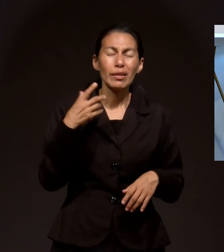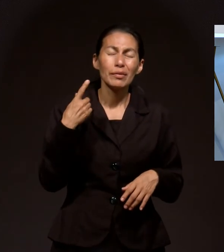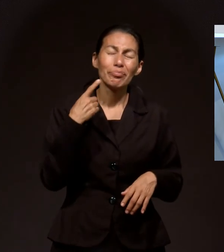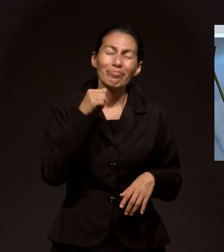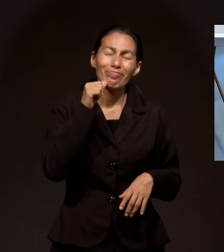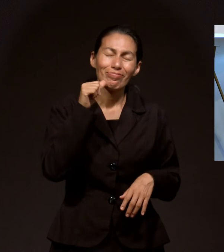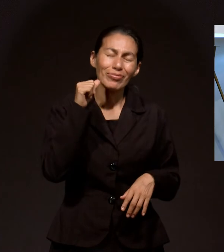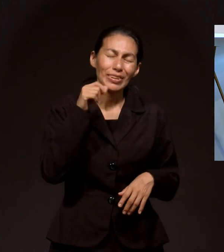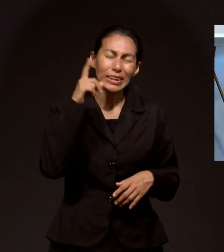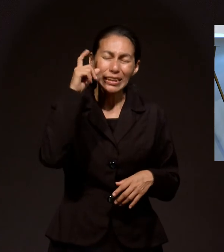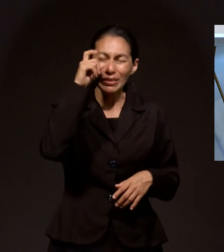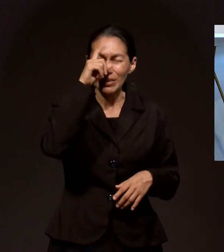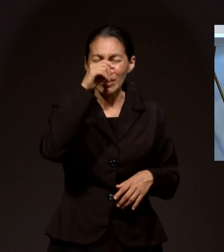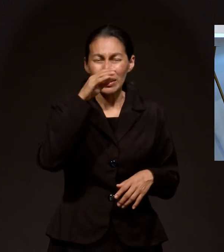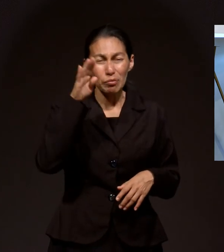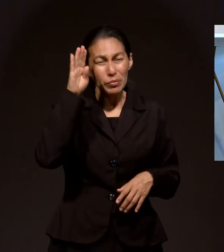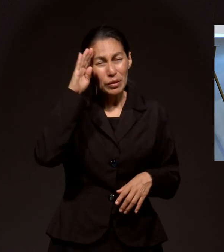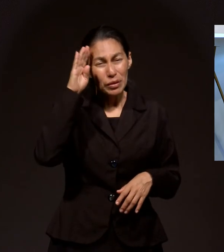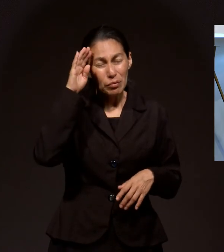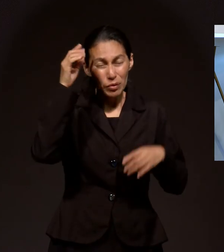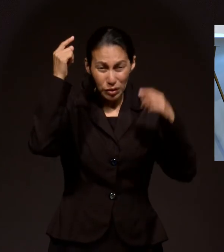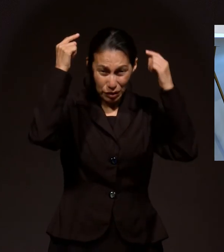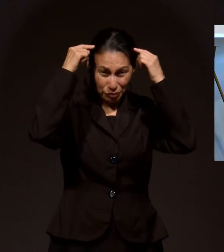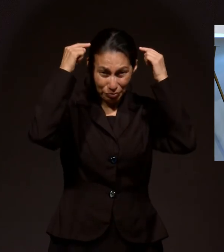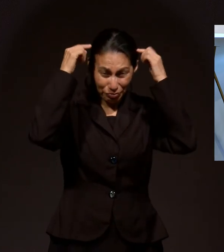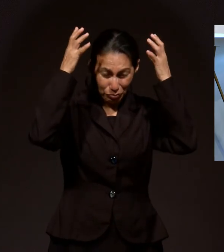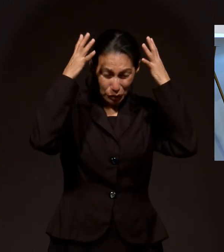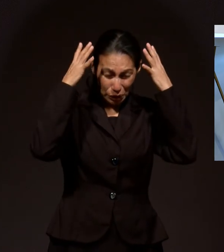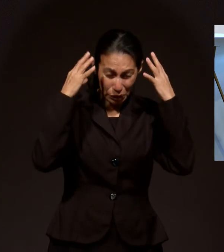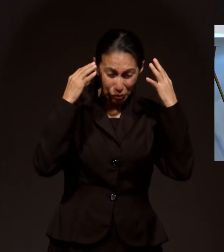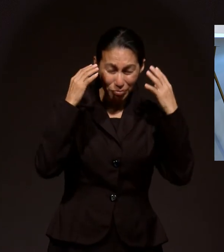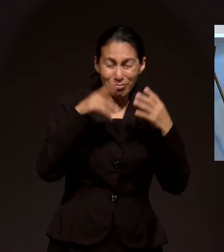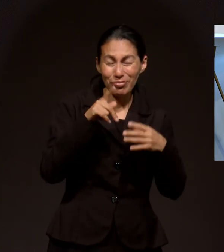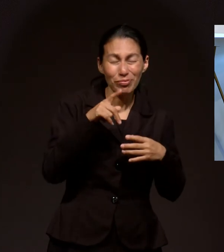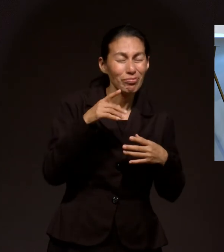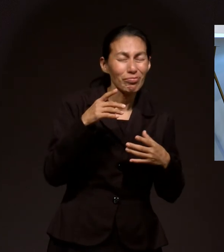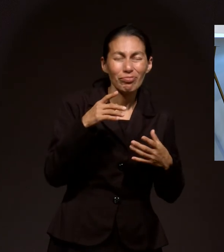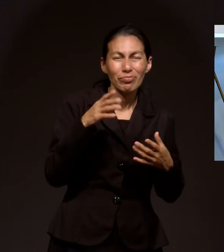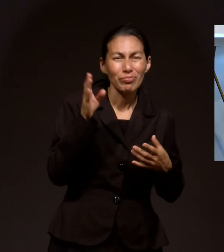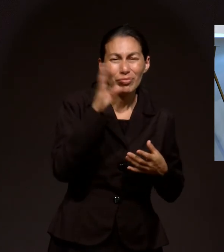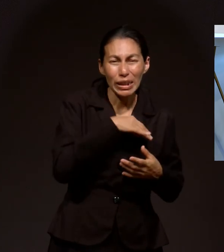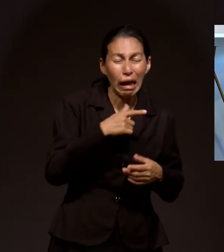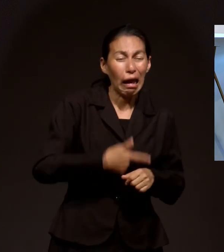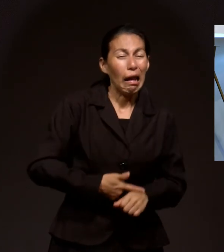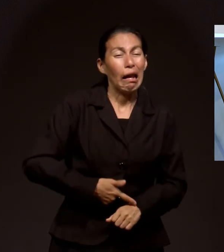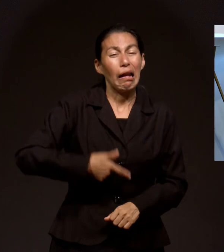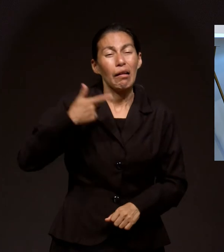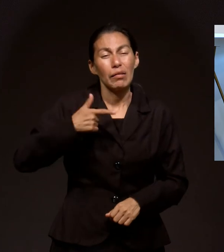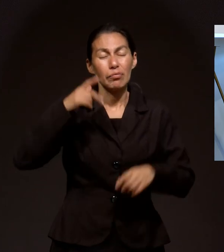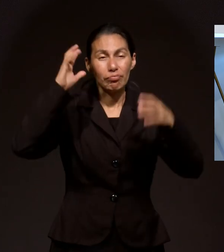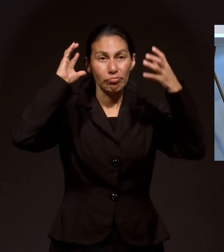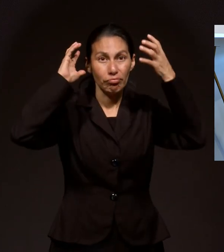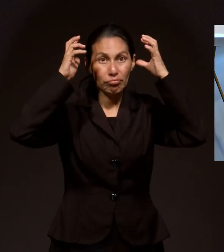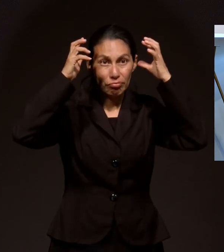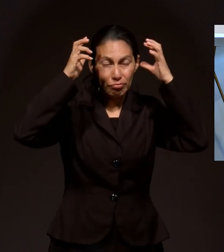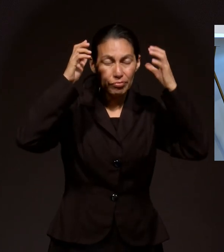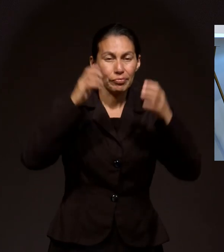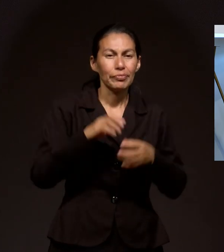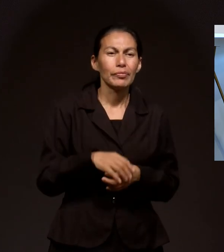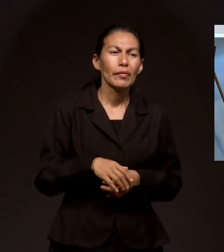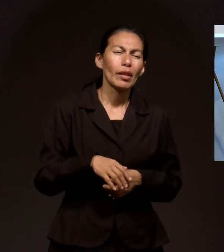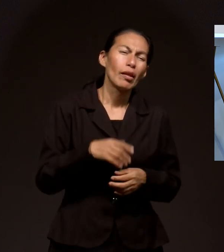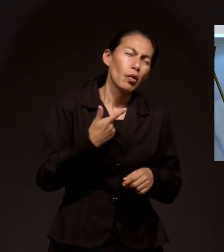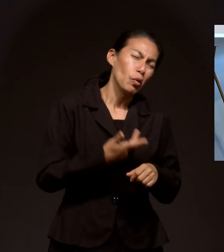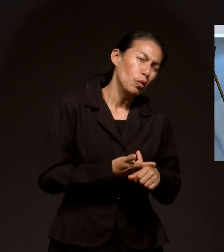derrame cerebral Pero parece que es otras cosas Pero está muy grave En el hospital de Ciudad del